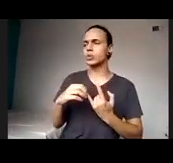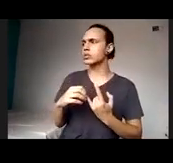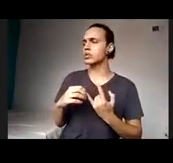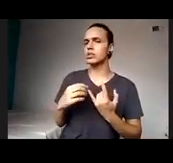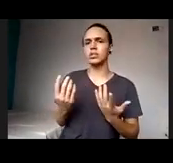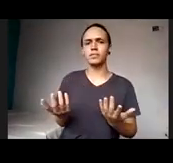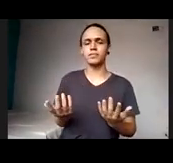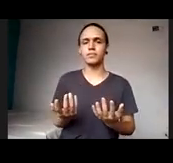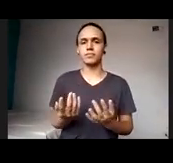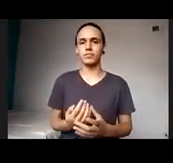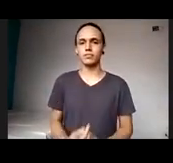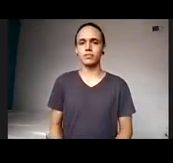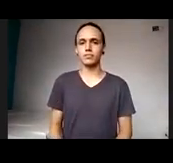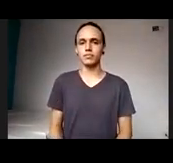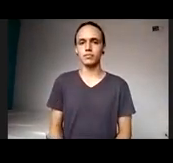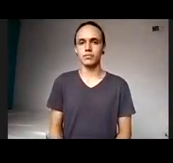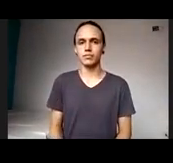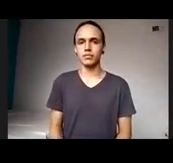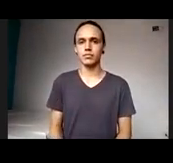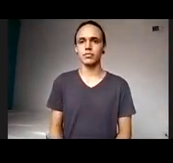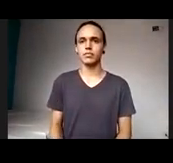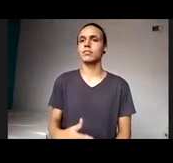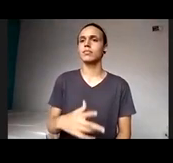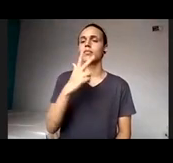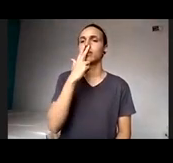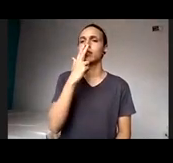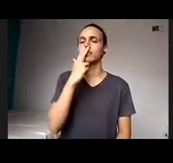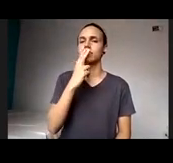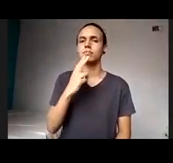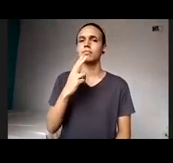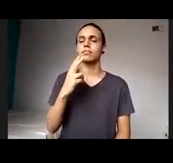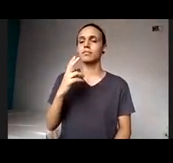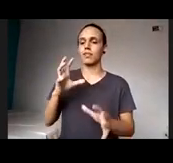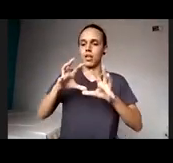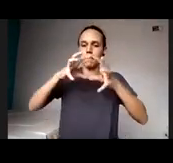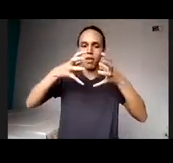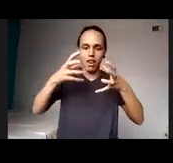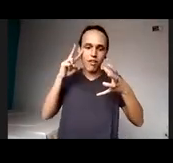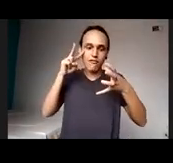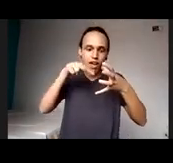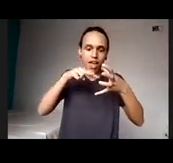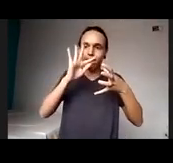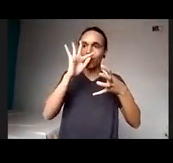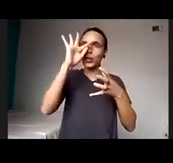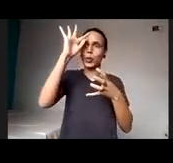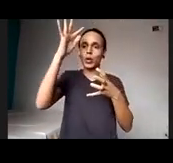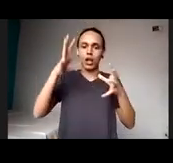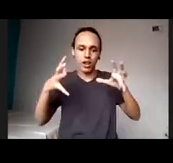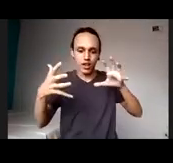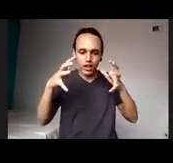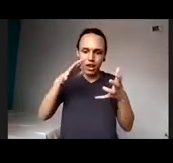também para a Bola de Cristal. A minha Bola de Cristal diz que eu vou perturbar vocês